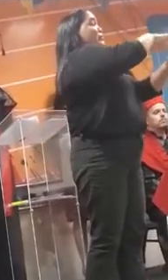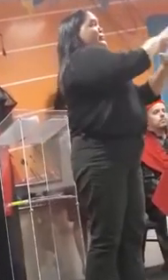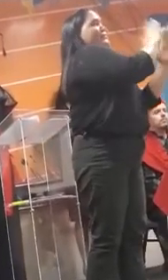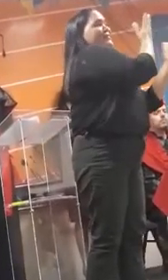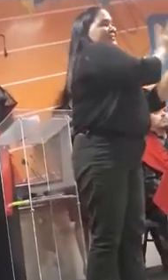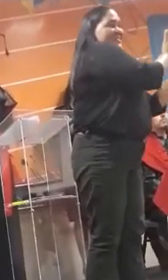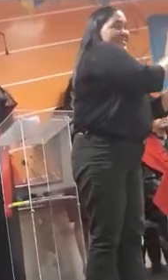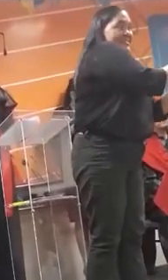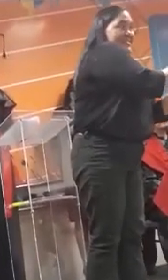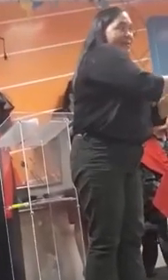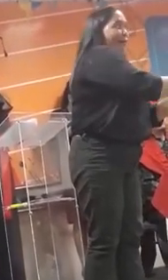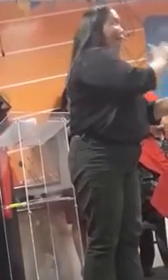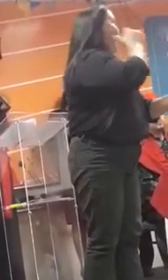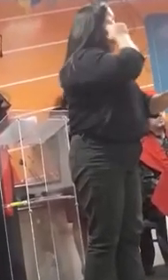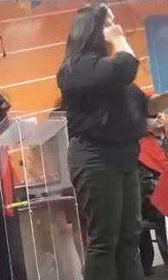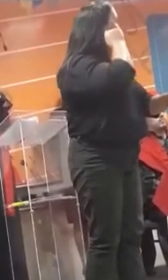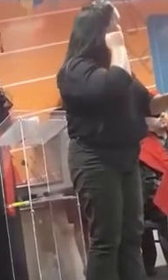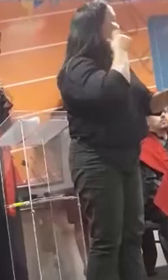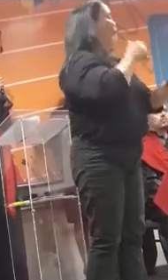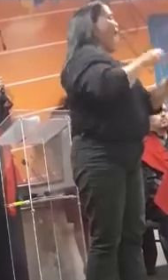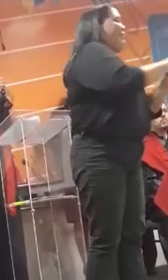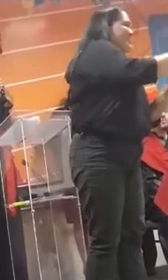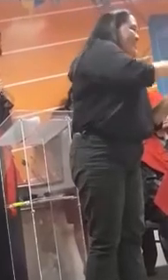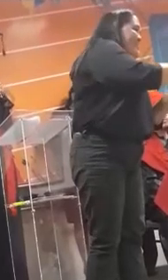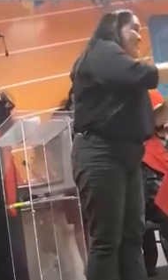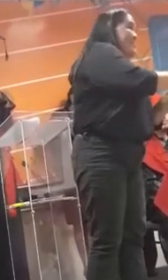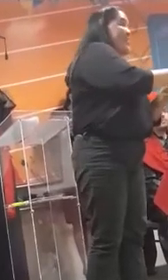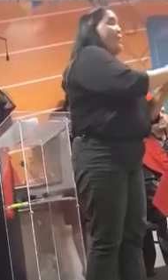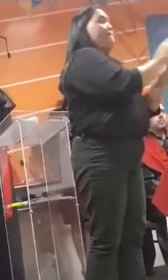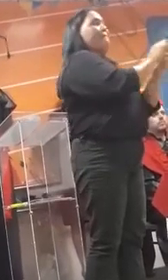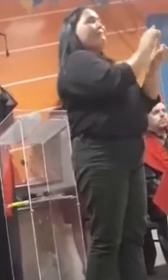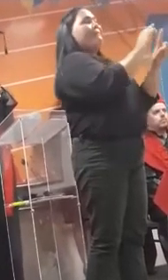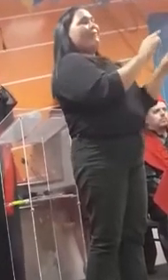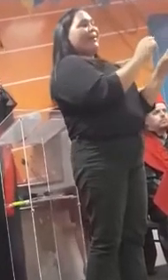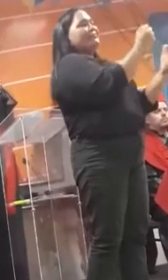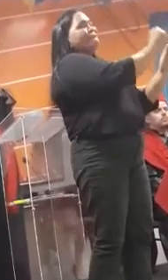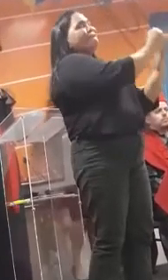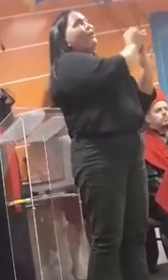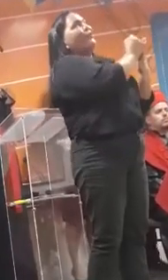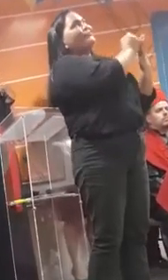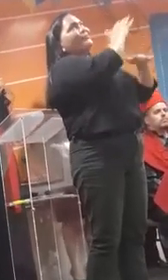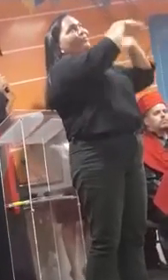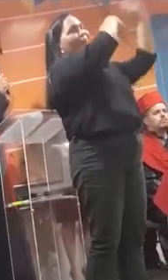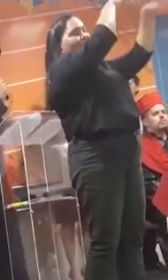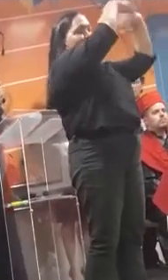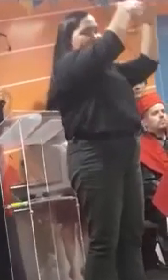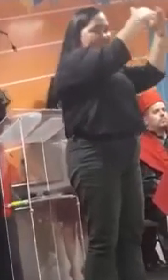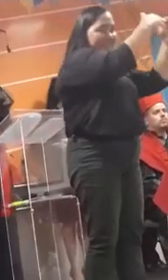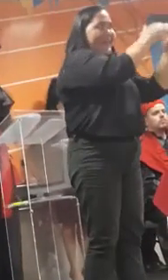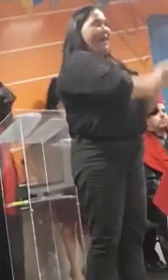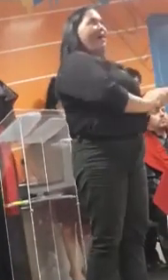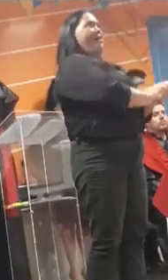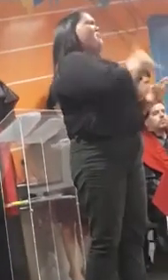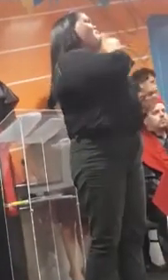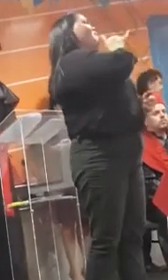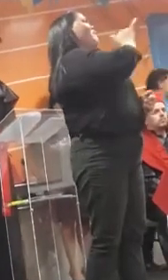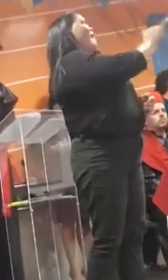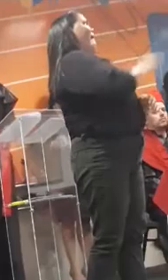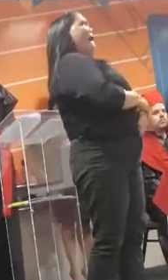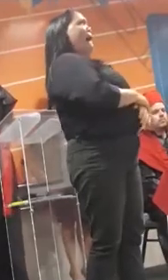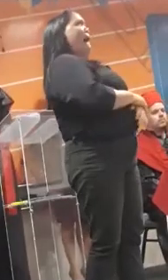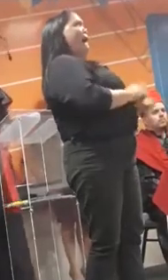pelos puxões de orelhas que foram precisos para o nosso amadurecimento. As frases... Eita, feira de João Paulo!